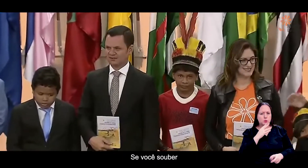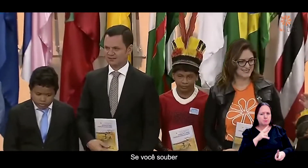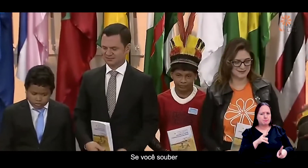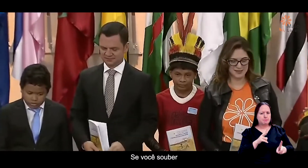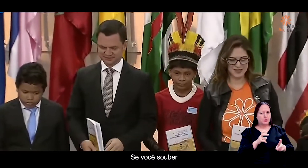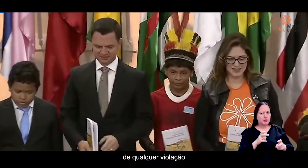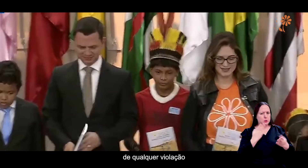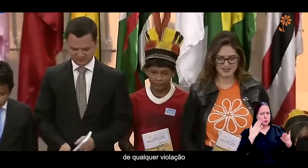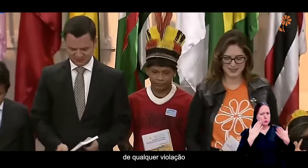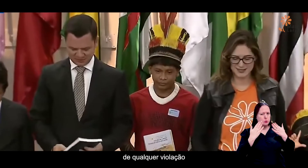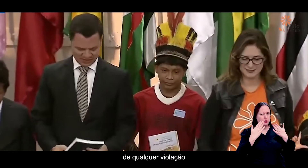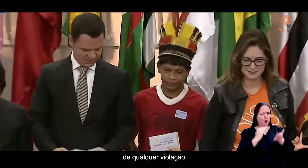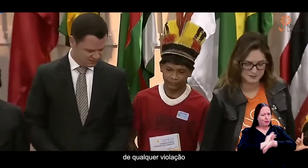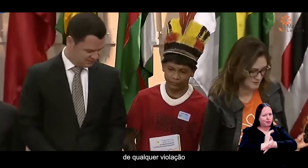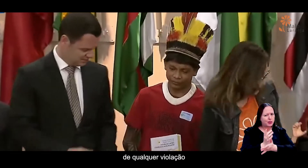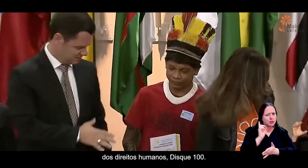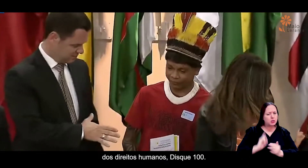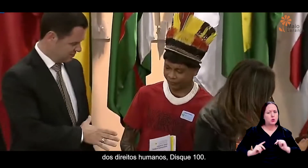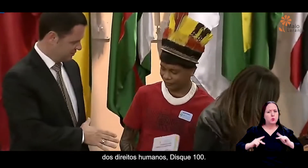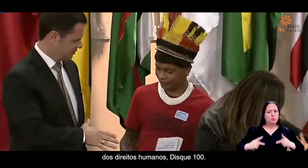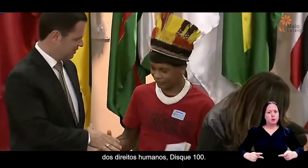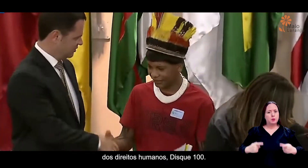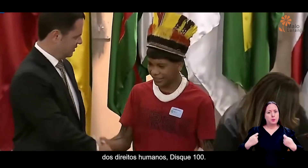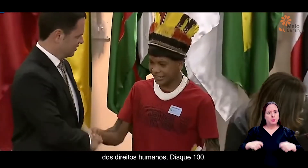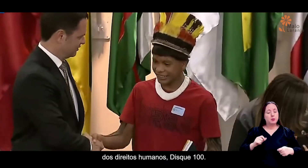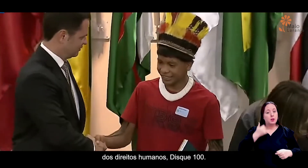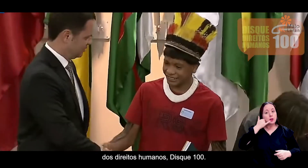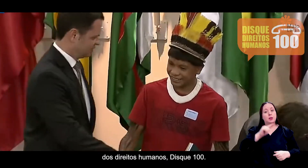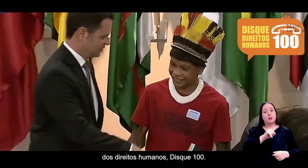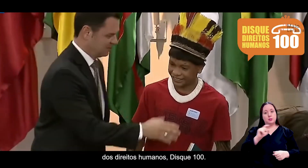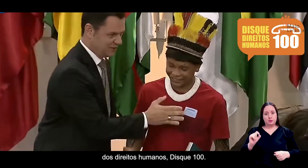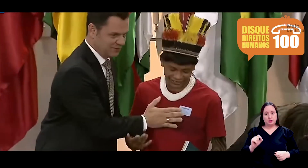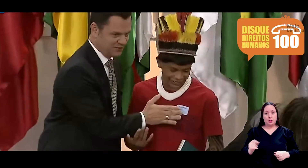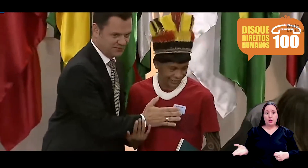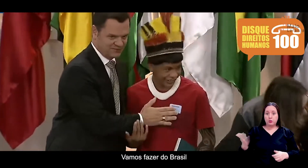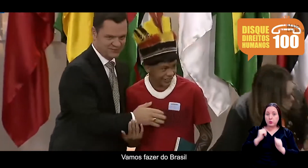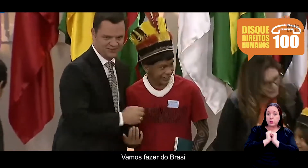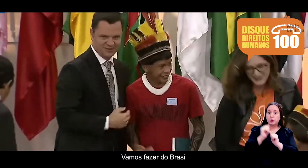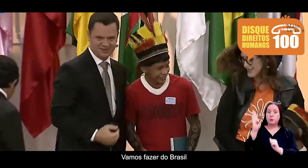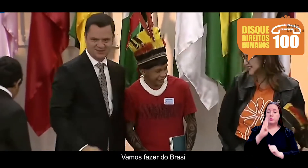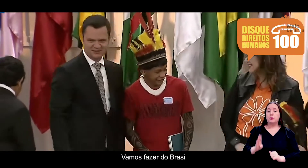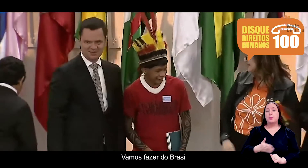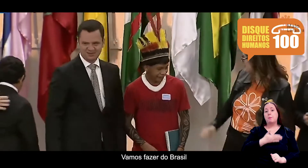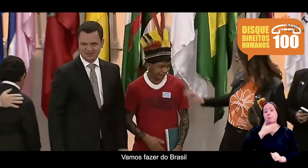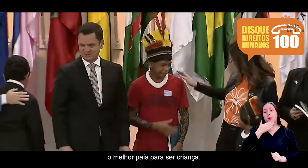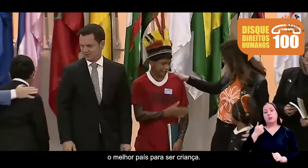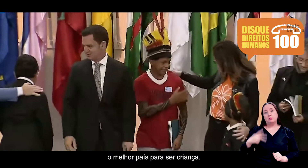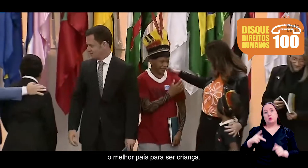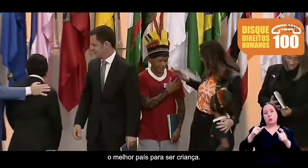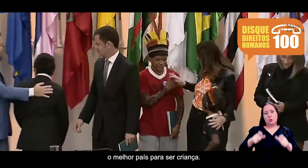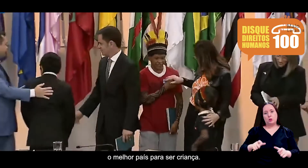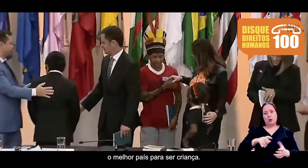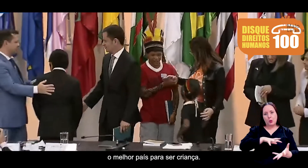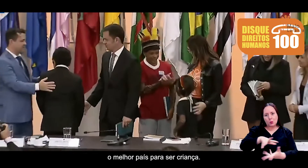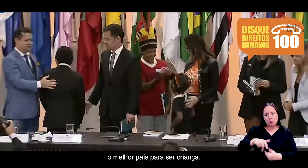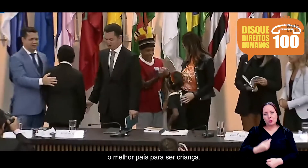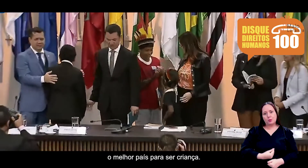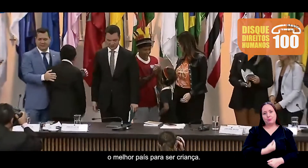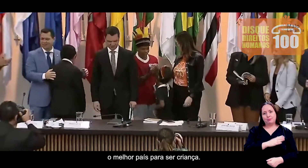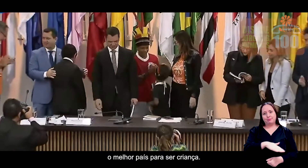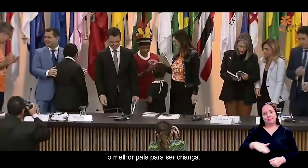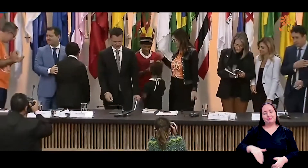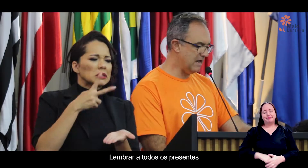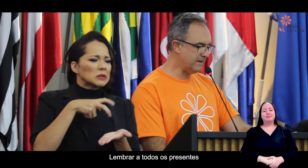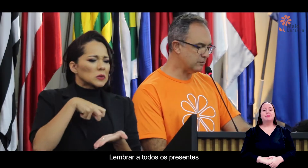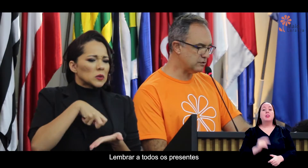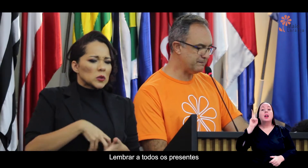Se você souber de qualquer violação dos direitos humanos, Disque 100, vamos fazer do Brasil o melhor país para ser